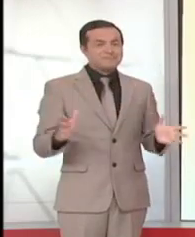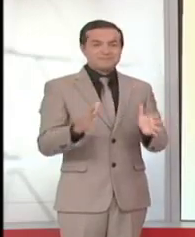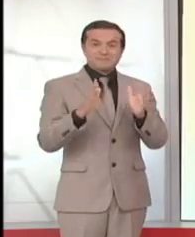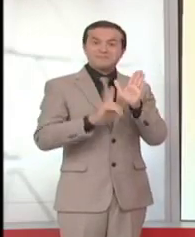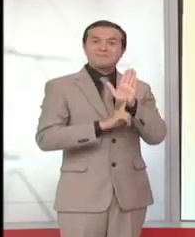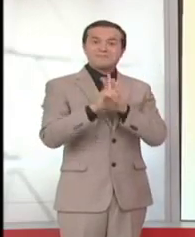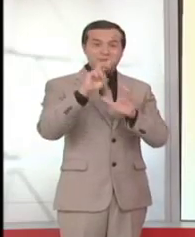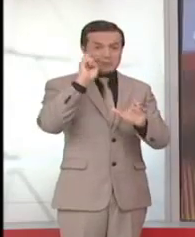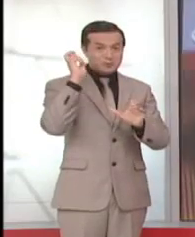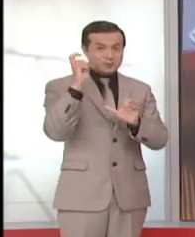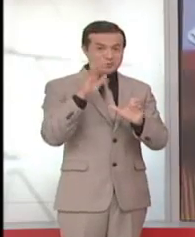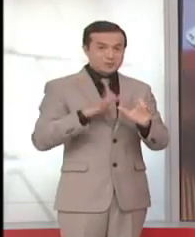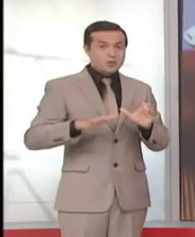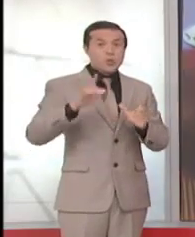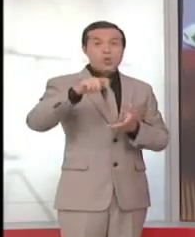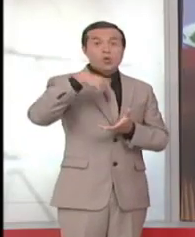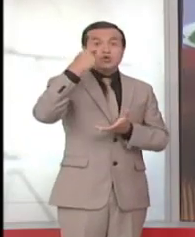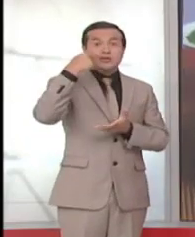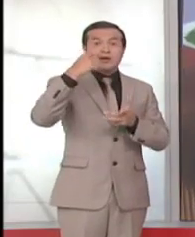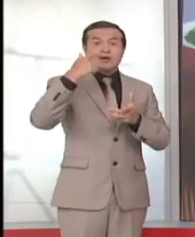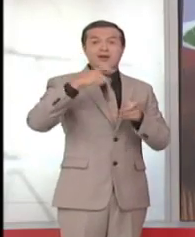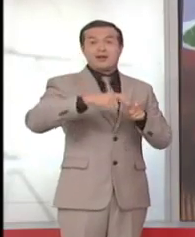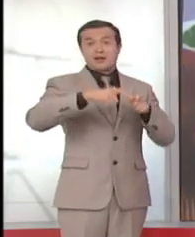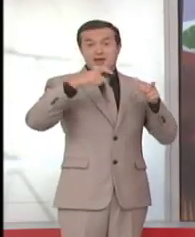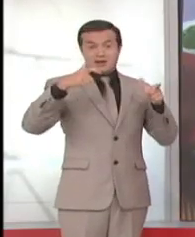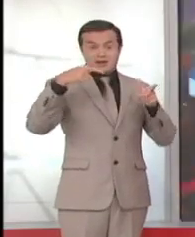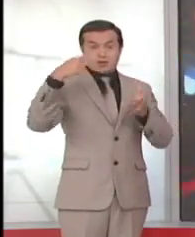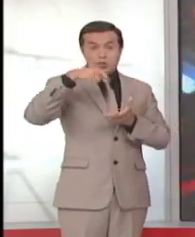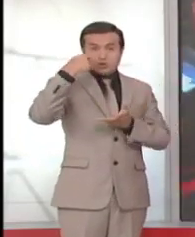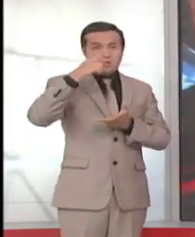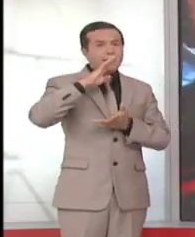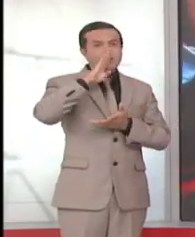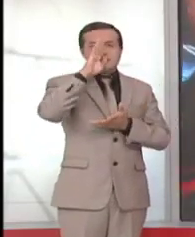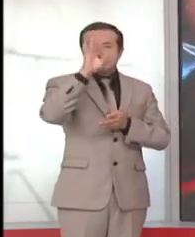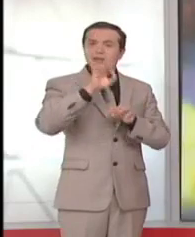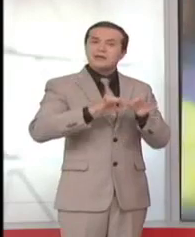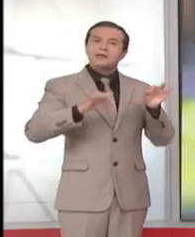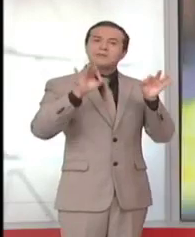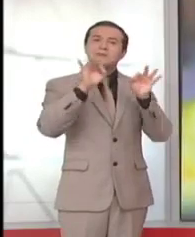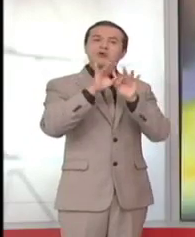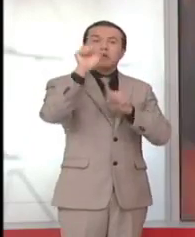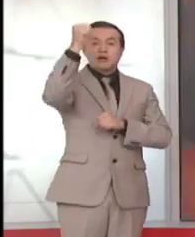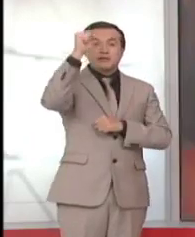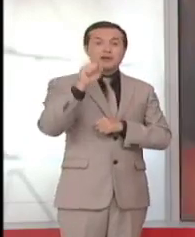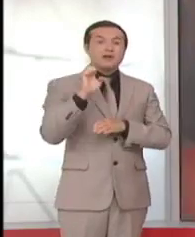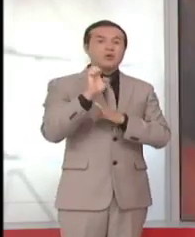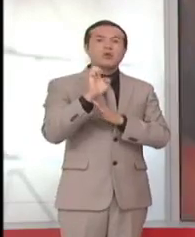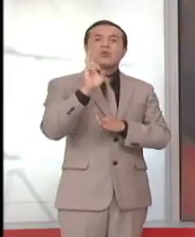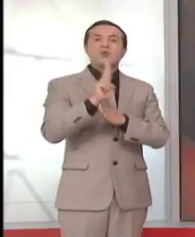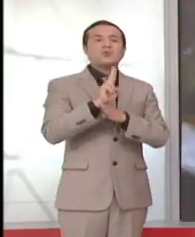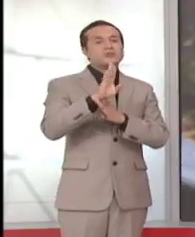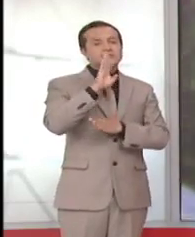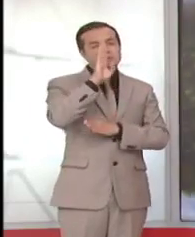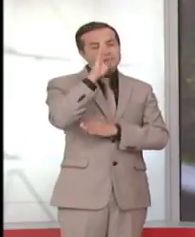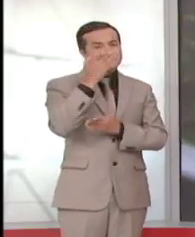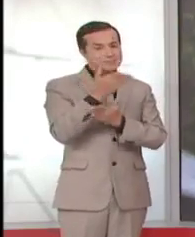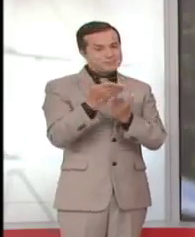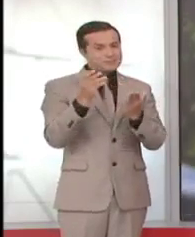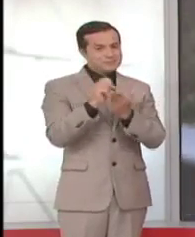turístico. La cuchara de palo es un utensilio insustituible en la cocina de la sierra ecuatoriana. En eso se basa este proyecto, en